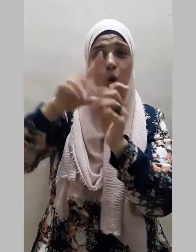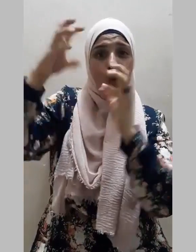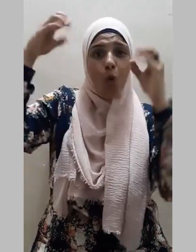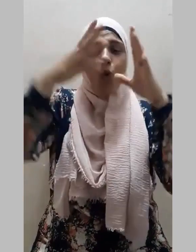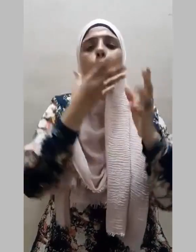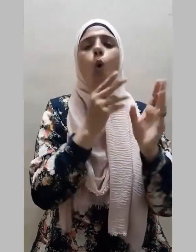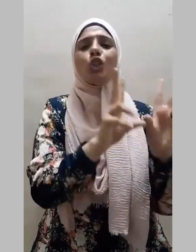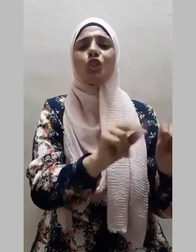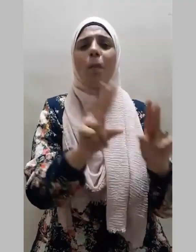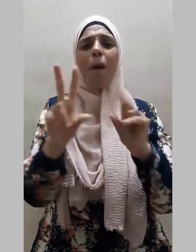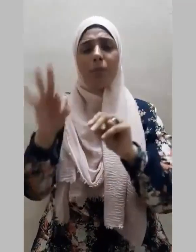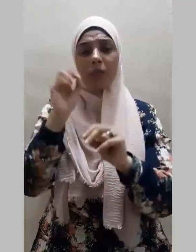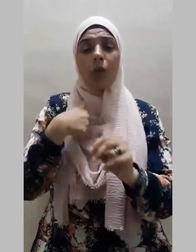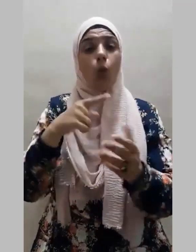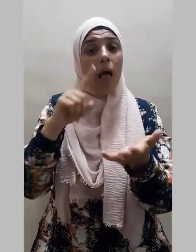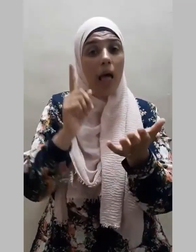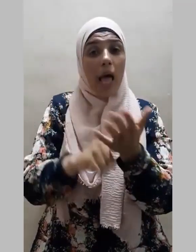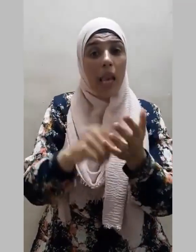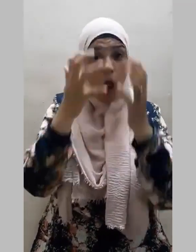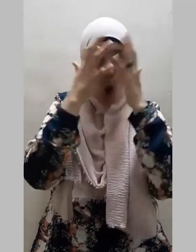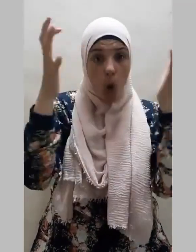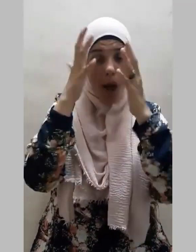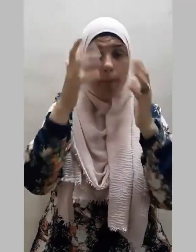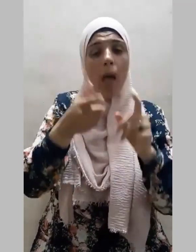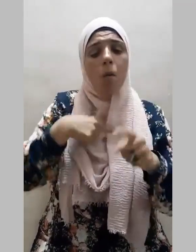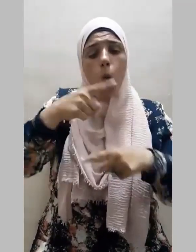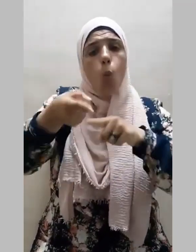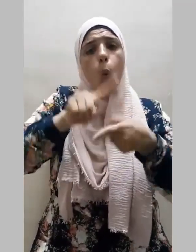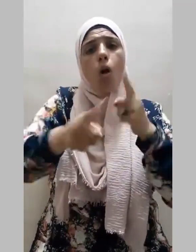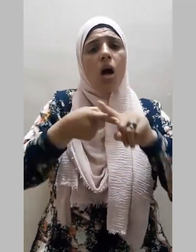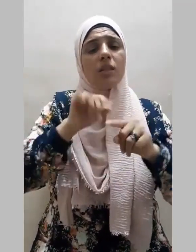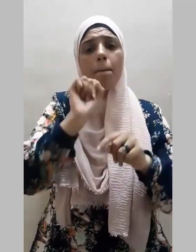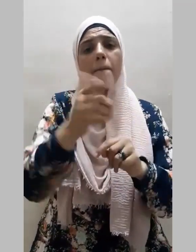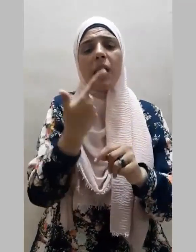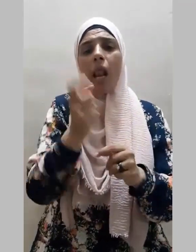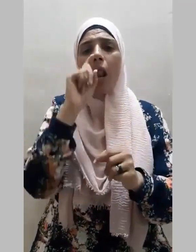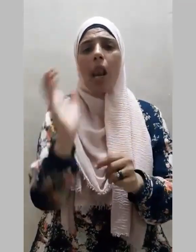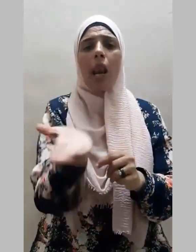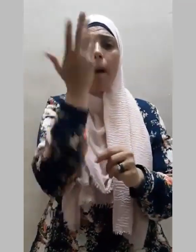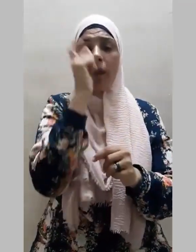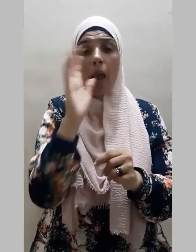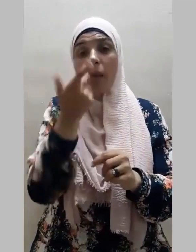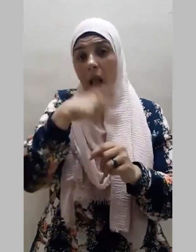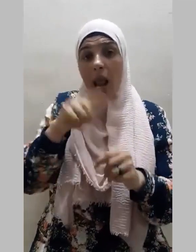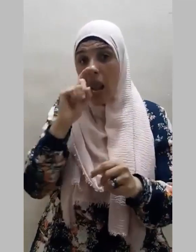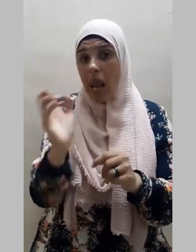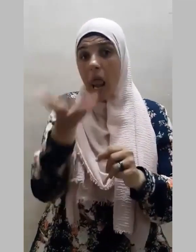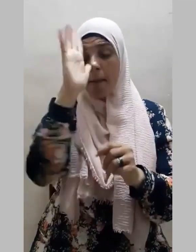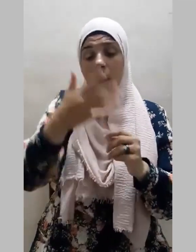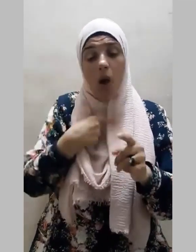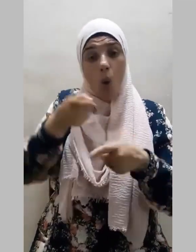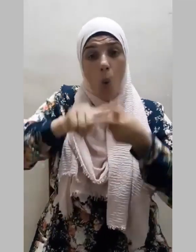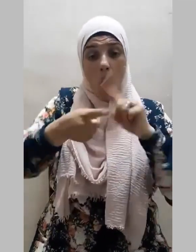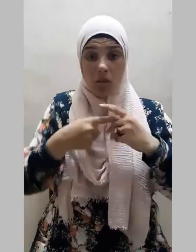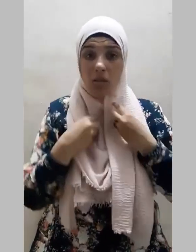العلماء ورثت الأنبياء وإن الأنبياء لم يورثوا دينارا ولا درهمة